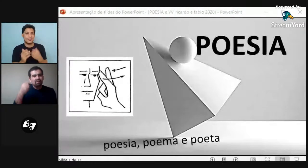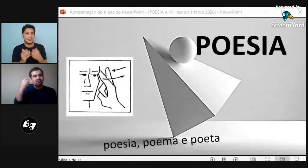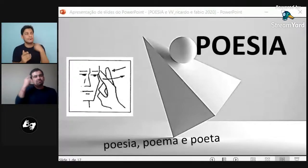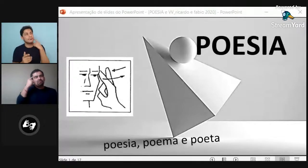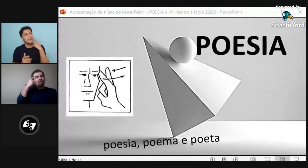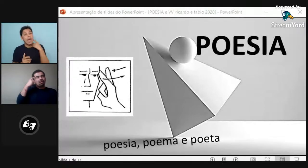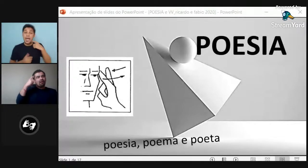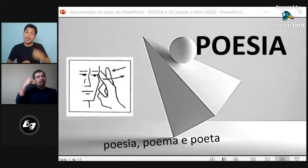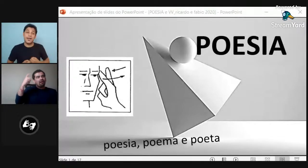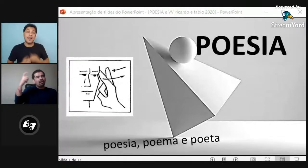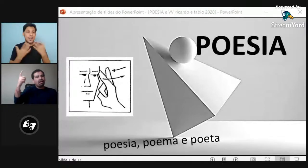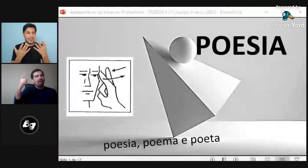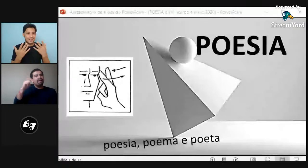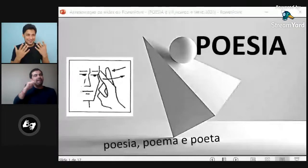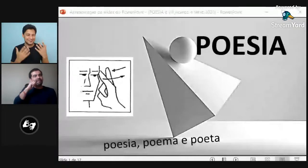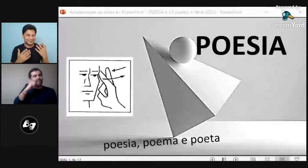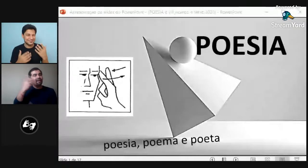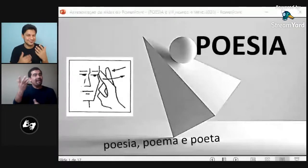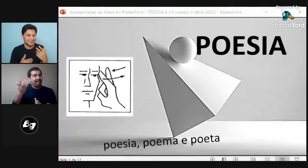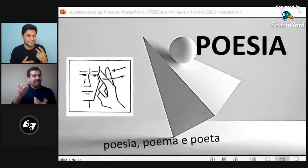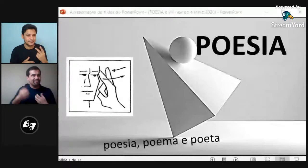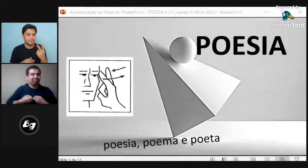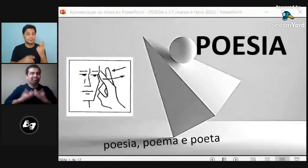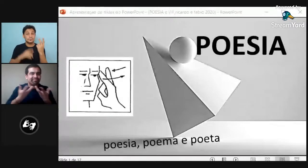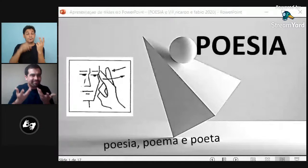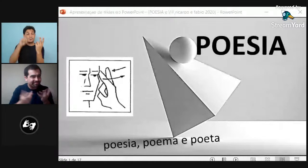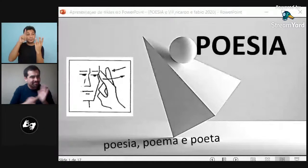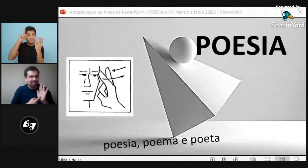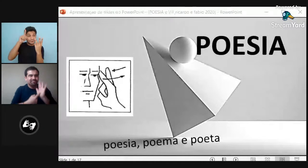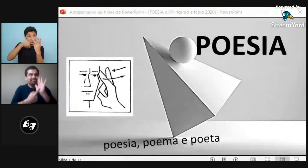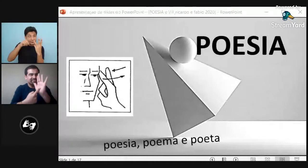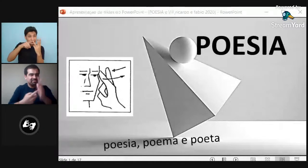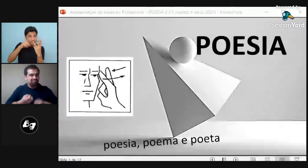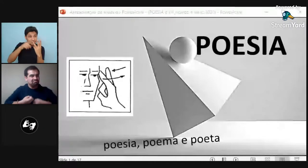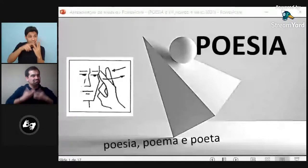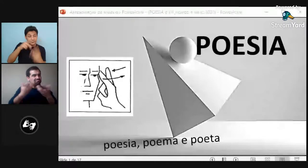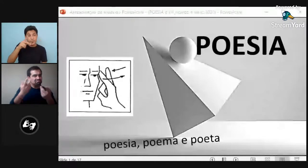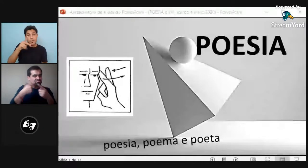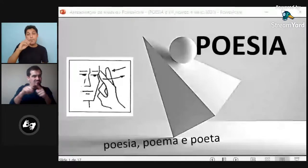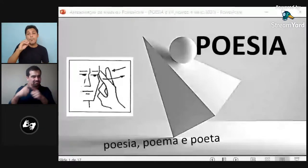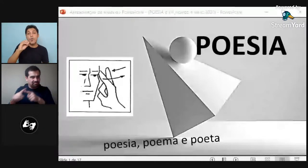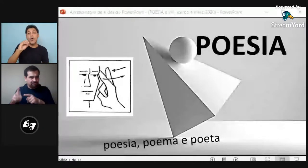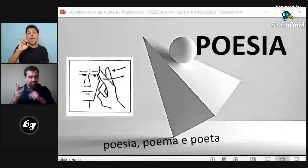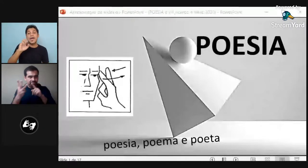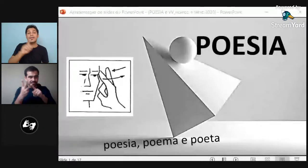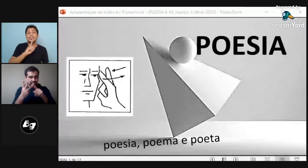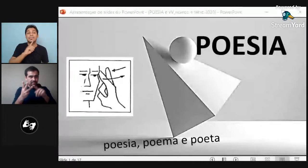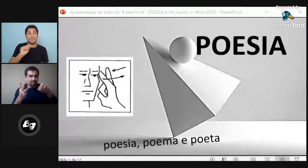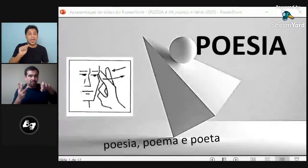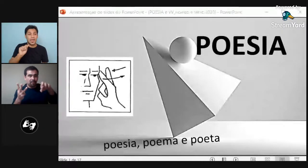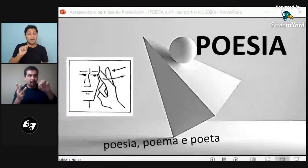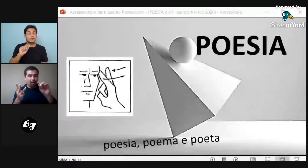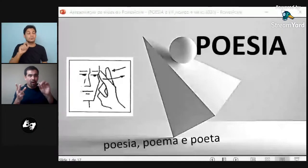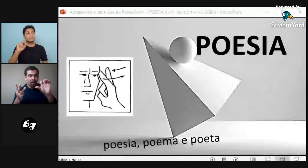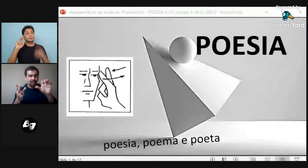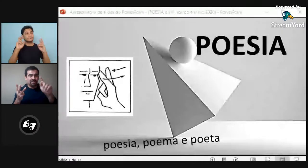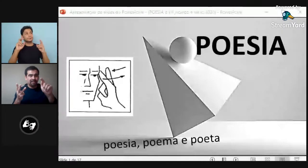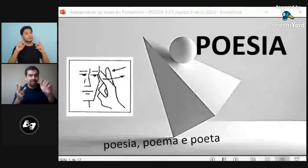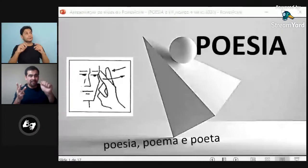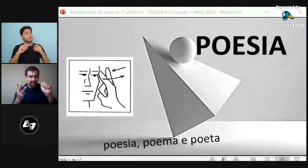entonces la poesía son las ideas el poema es como a lo mejor el imaginario las ideas que uno quiere expresar y el poeta